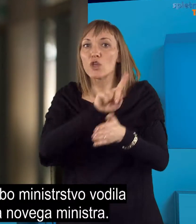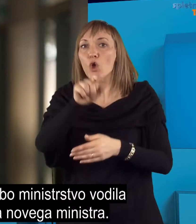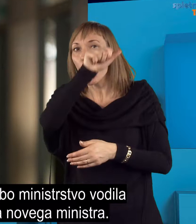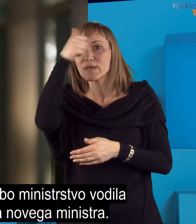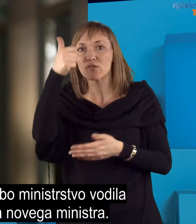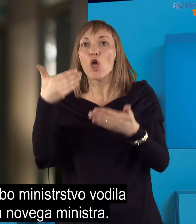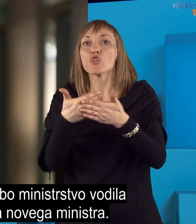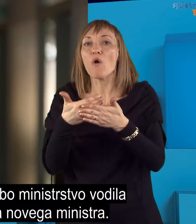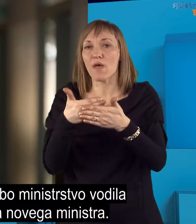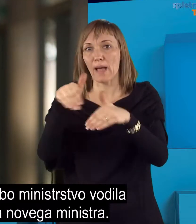namestnika.